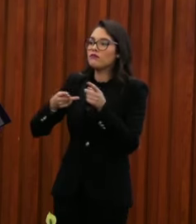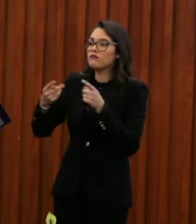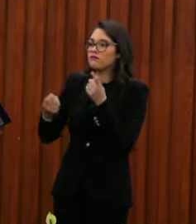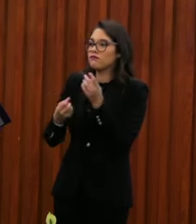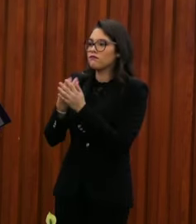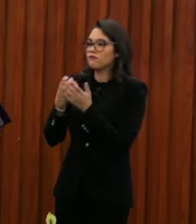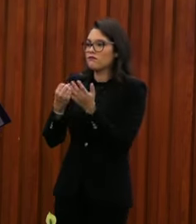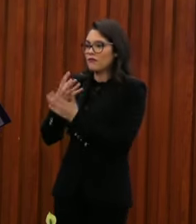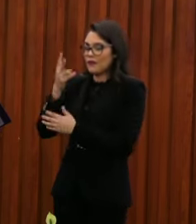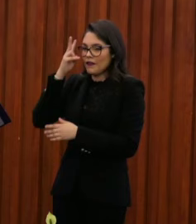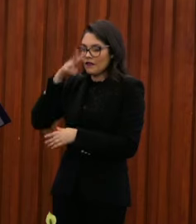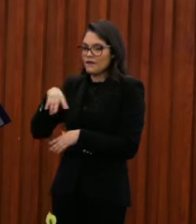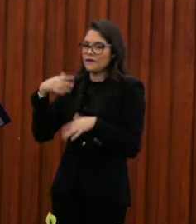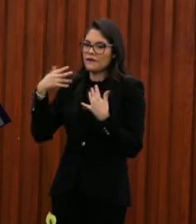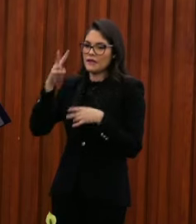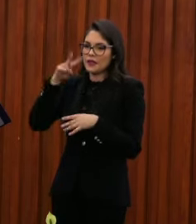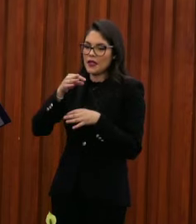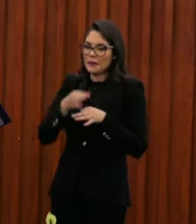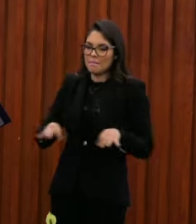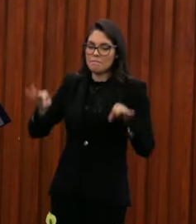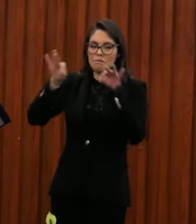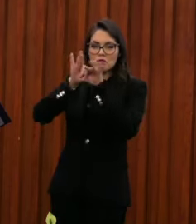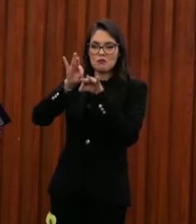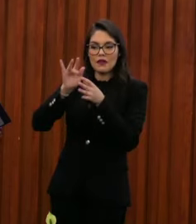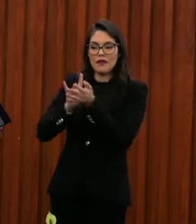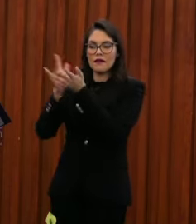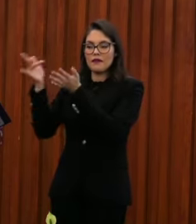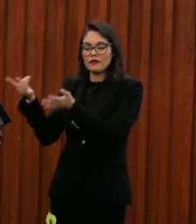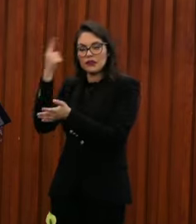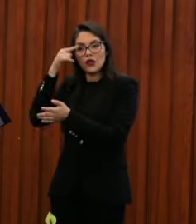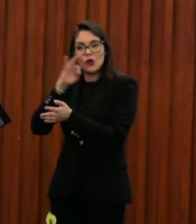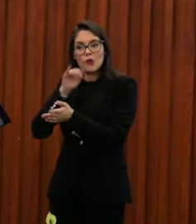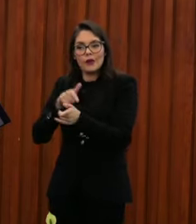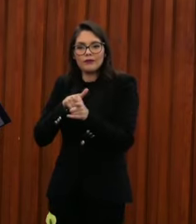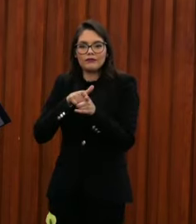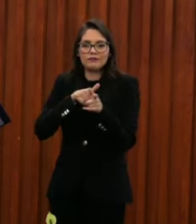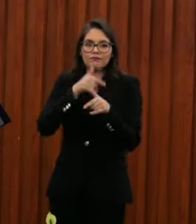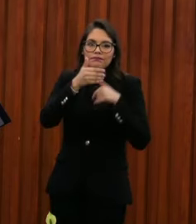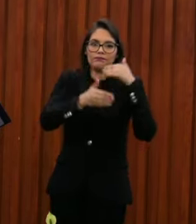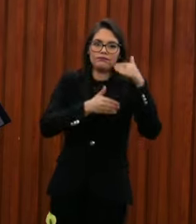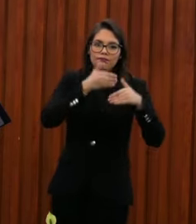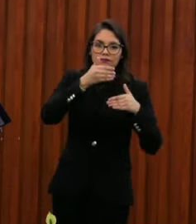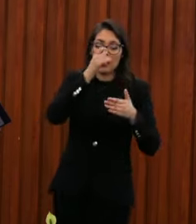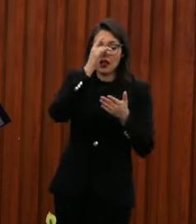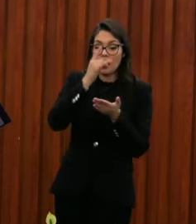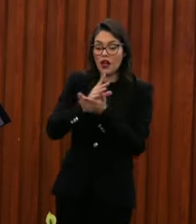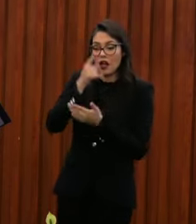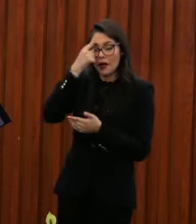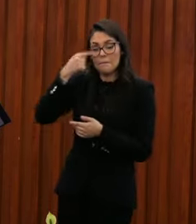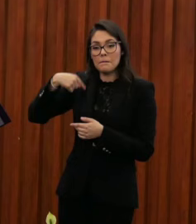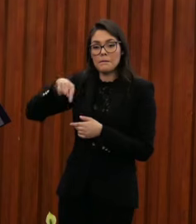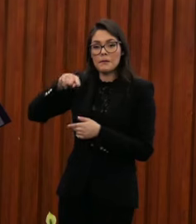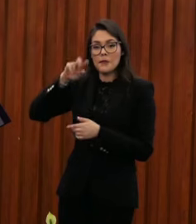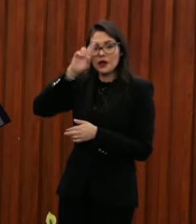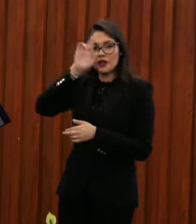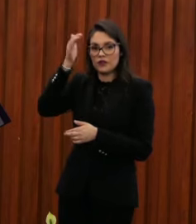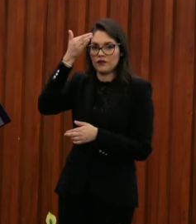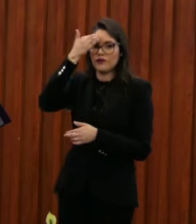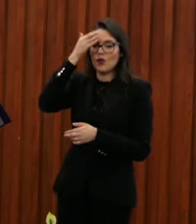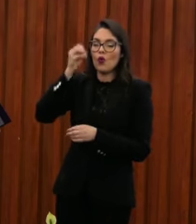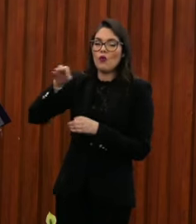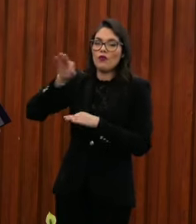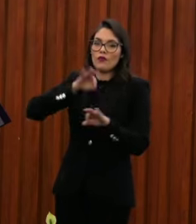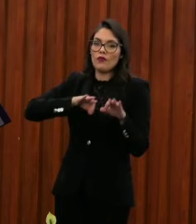civil es fundamental para seguir avanzando. No nada más es nuestro reconocimiento, es nuestro trabajo en ESA